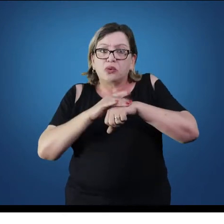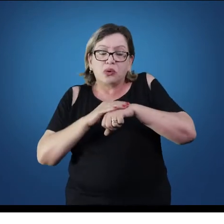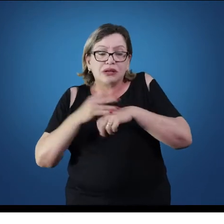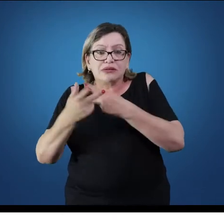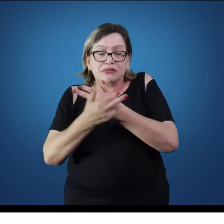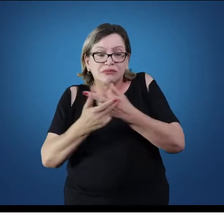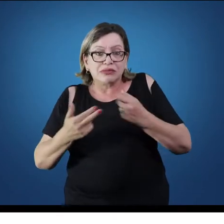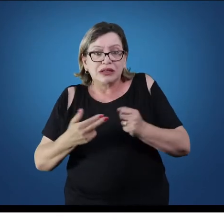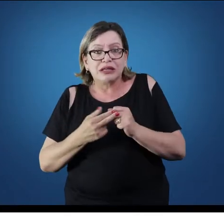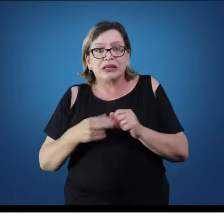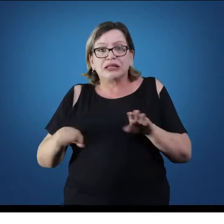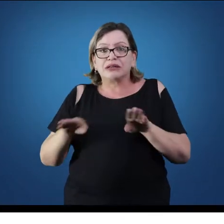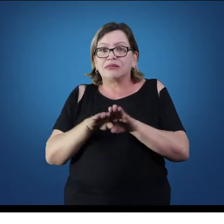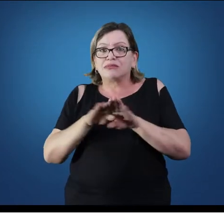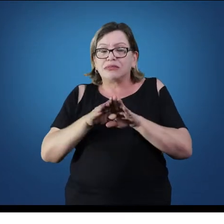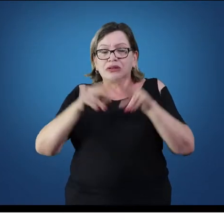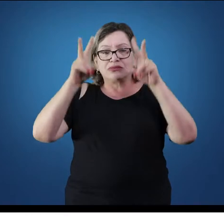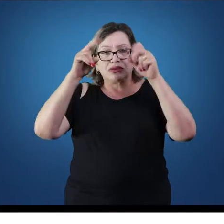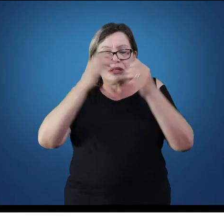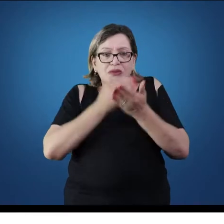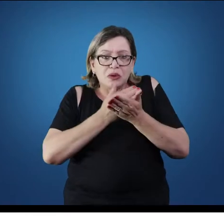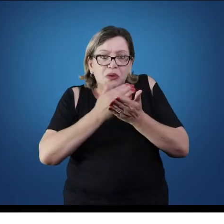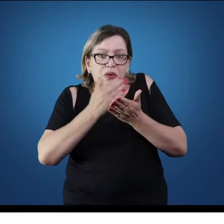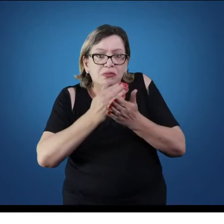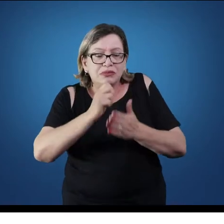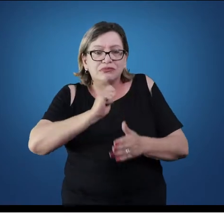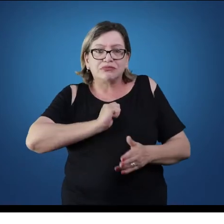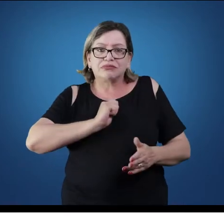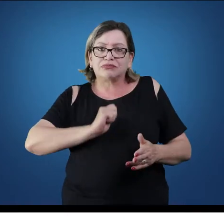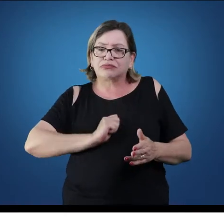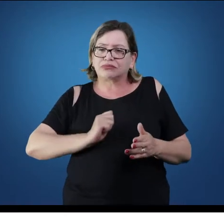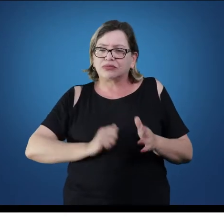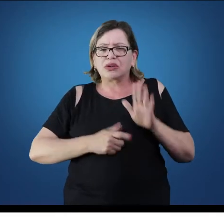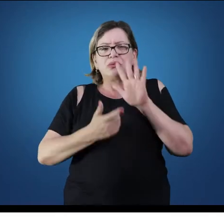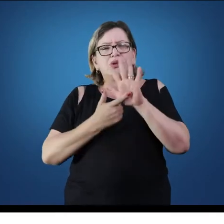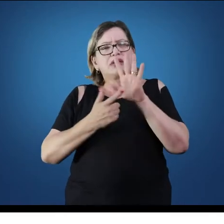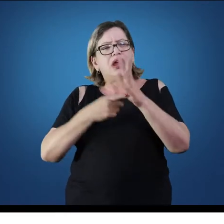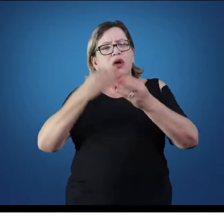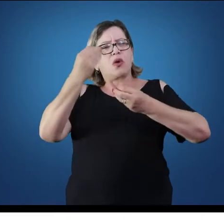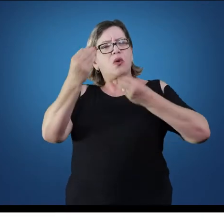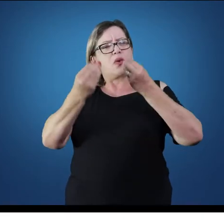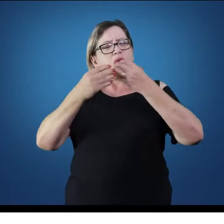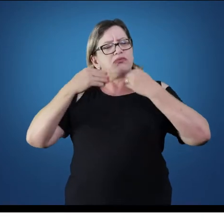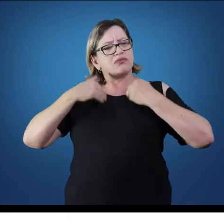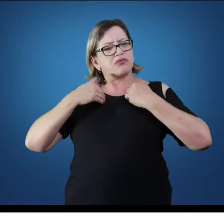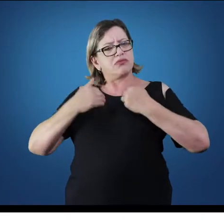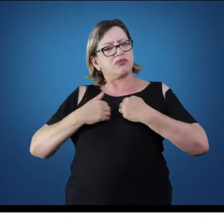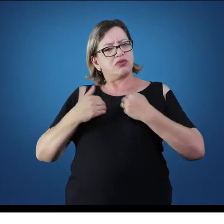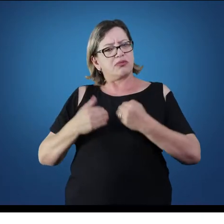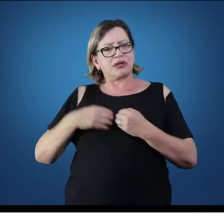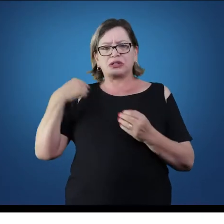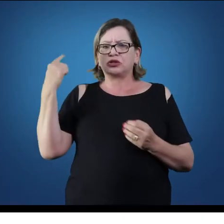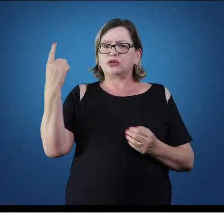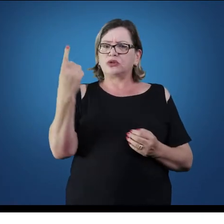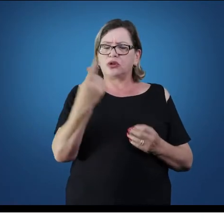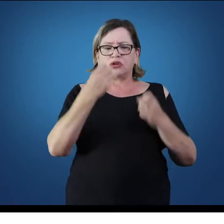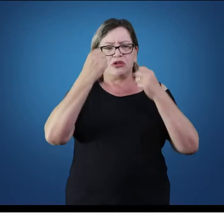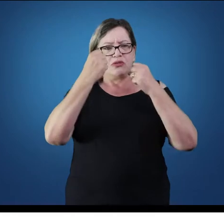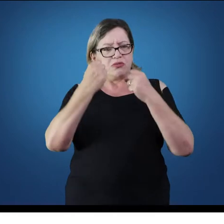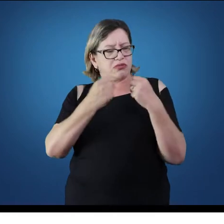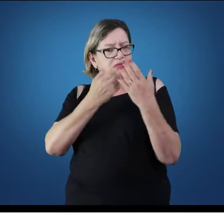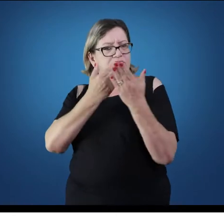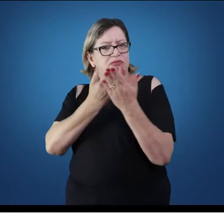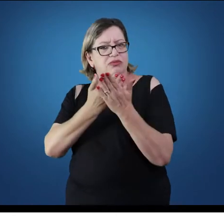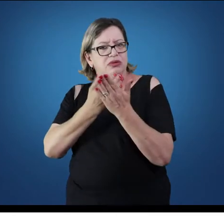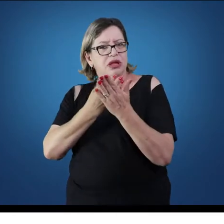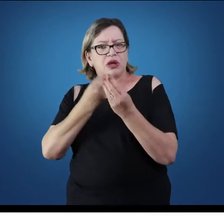conteúdo de introdução à anatomia nós entendemos como serão as referências do corpo humano para que nós possamos estudar ele nos seus